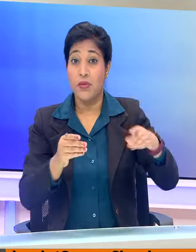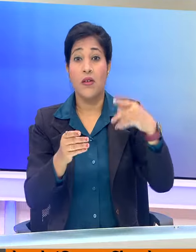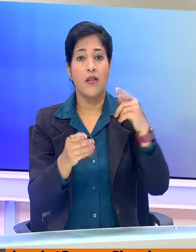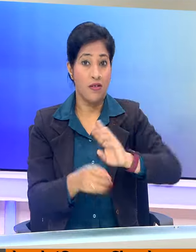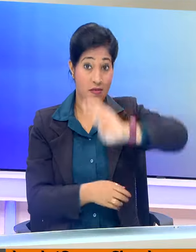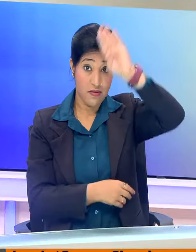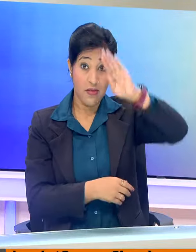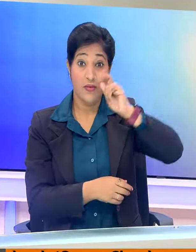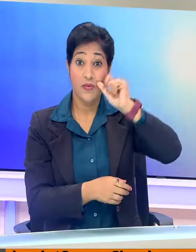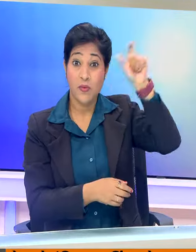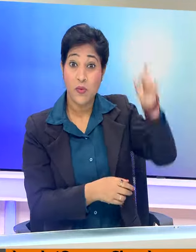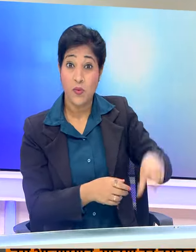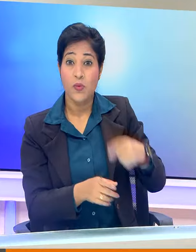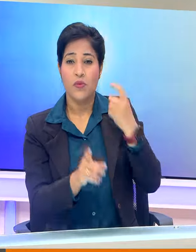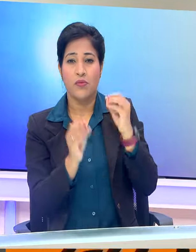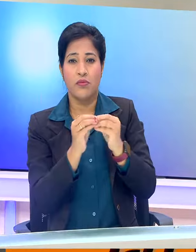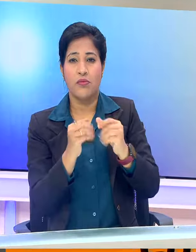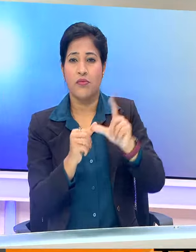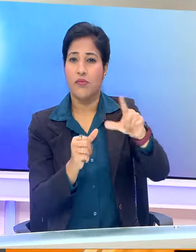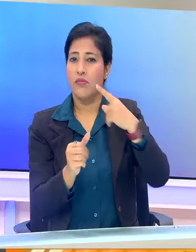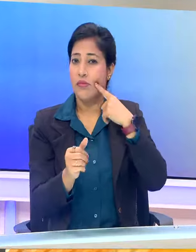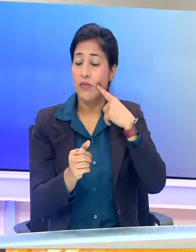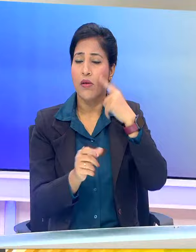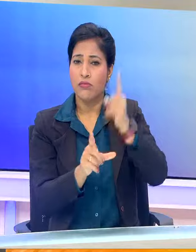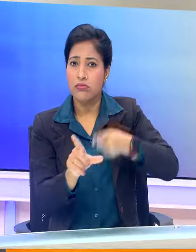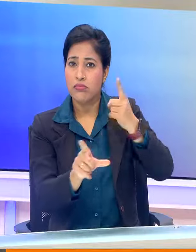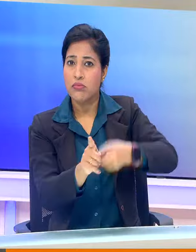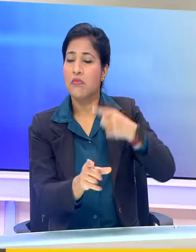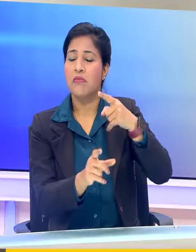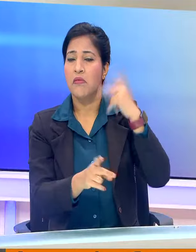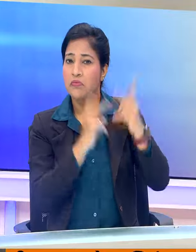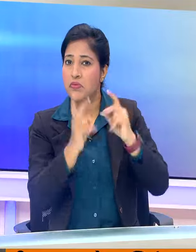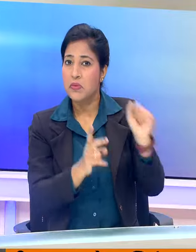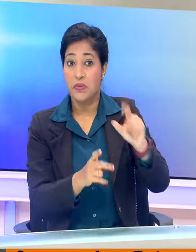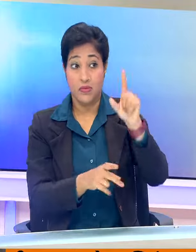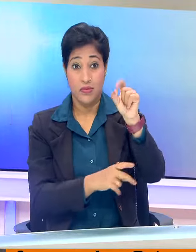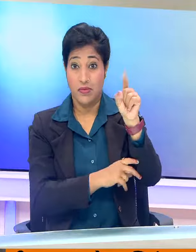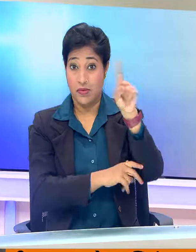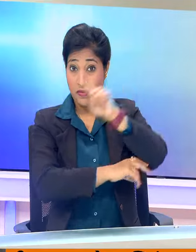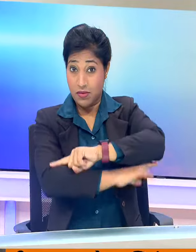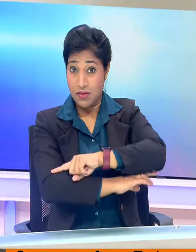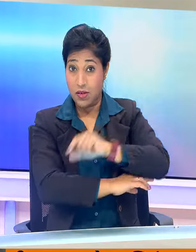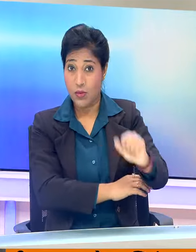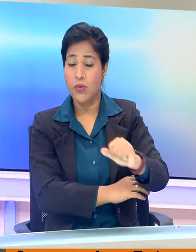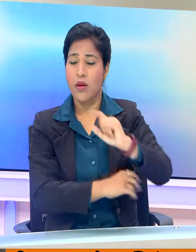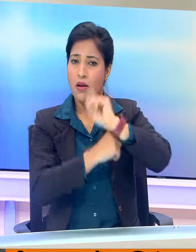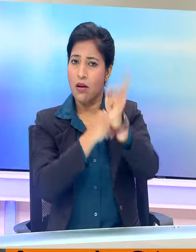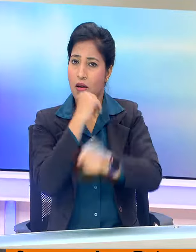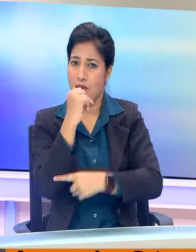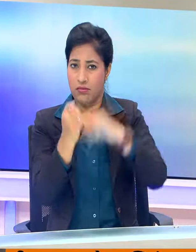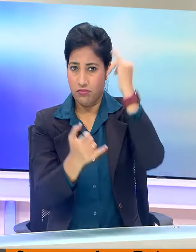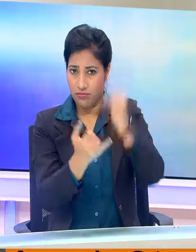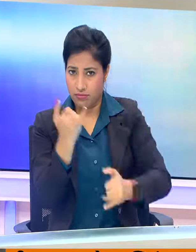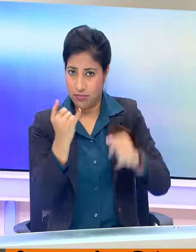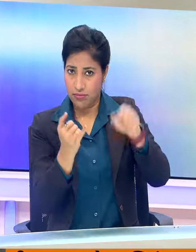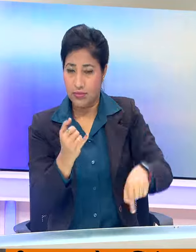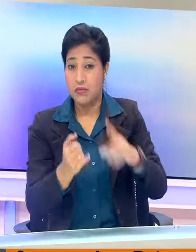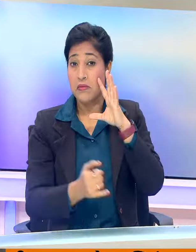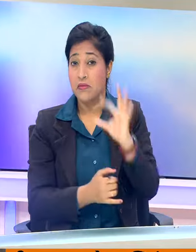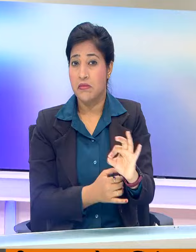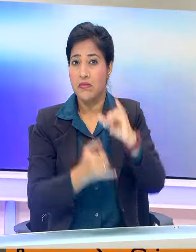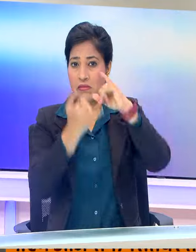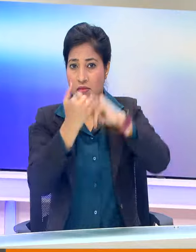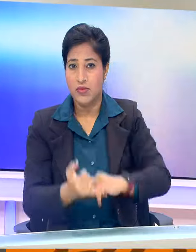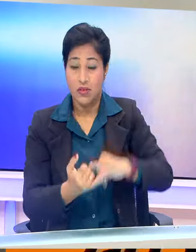केरल की बार्शिक यात्रा का प्रतीक है दस दिरों तक चलने वाले इस पर्व का आज आखरी दिन है इसे मुखे रूप